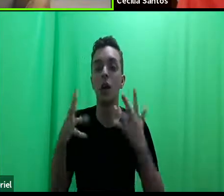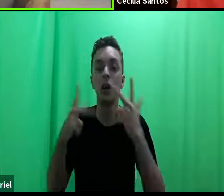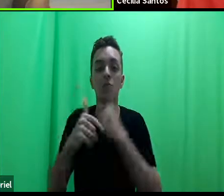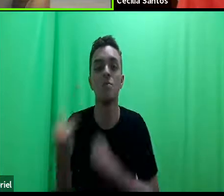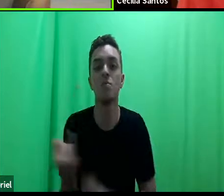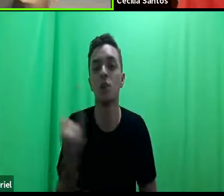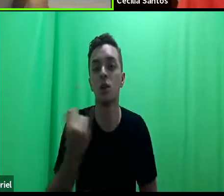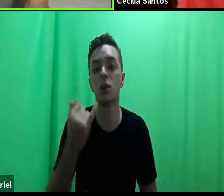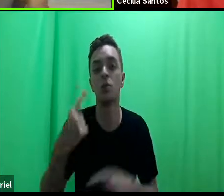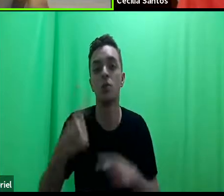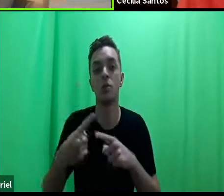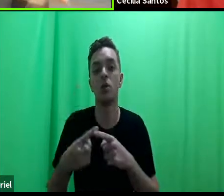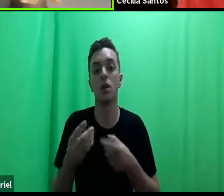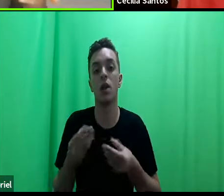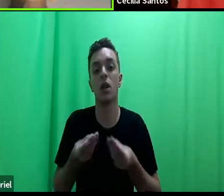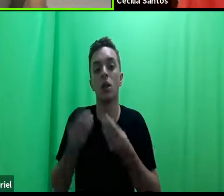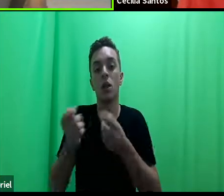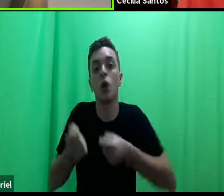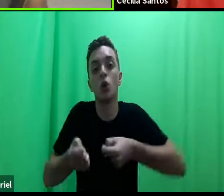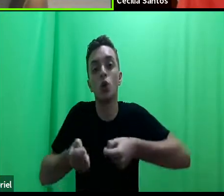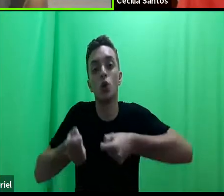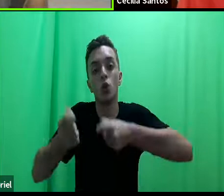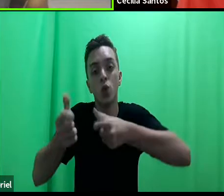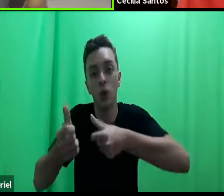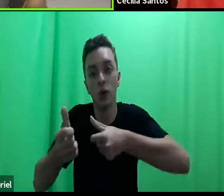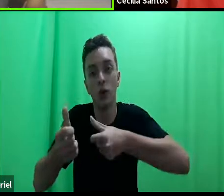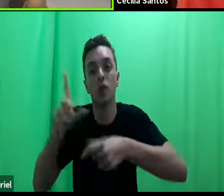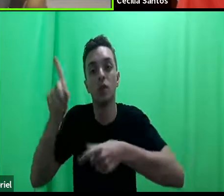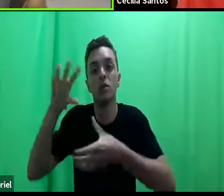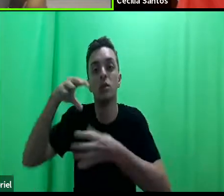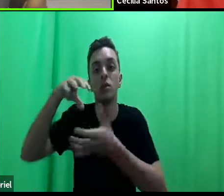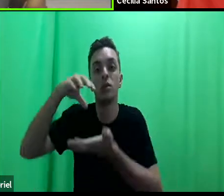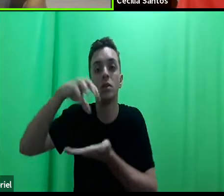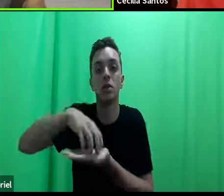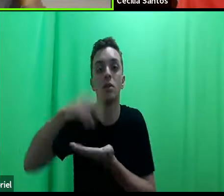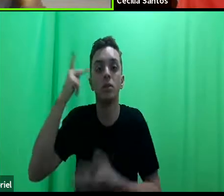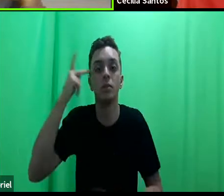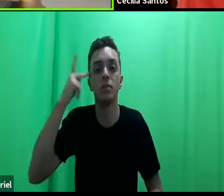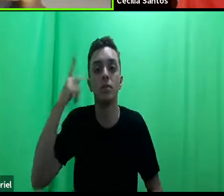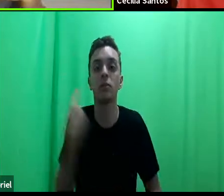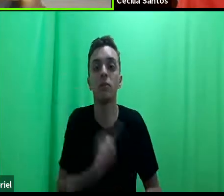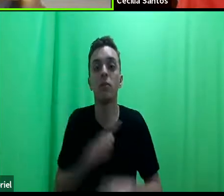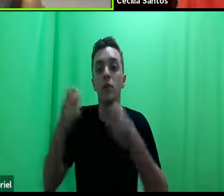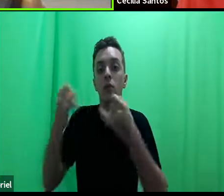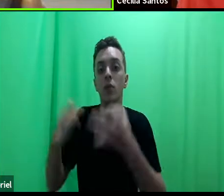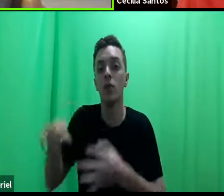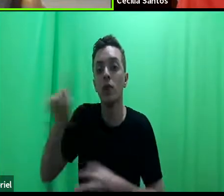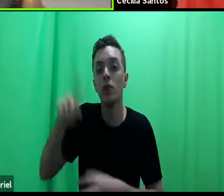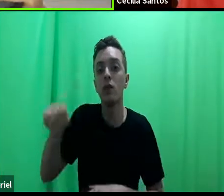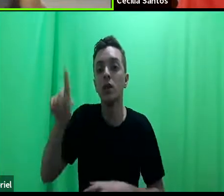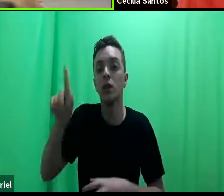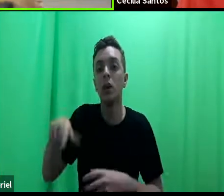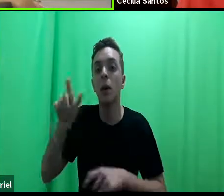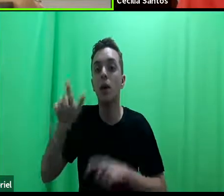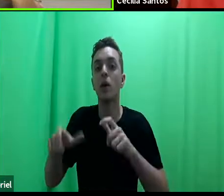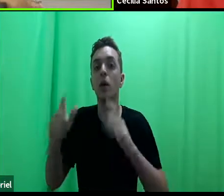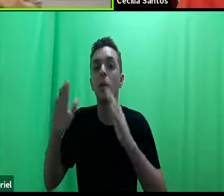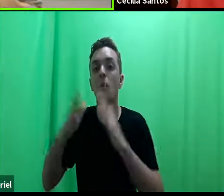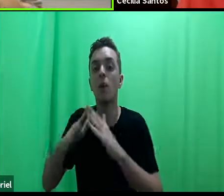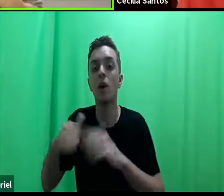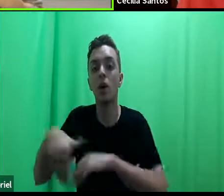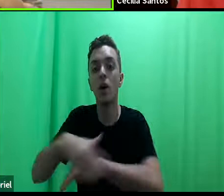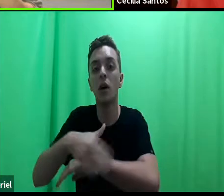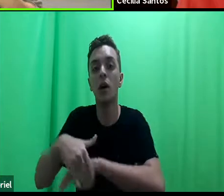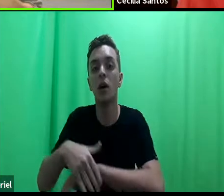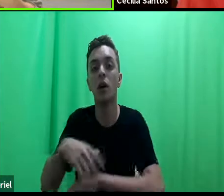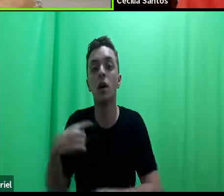dinâmica para as pessoas em situação de rua do centro de São Paulo. E aí a gente explicou para eles que eles eram pessoas em situação de rua. E essas pessoas